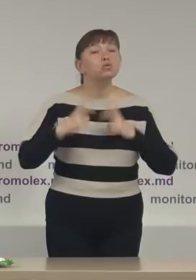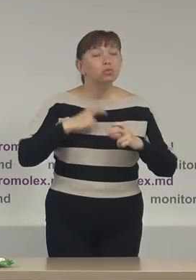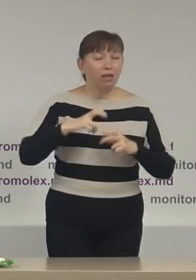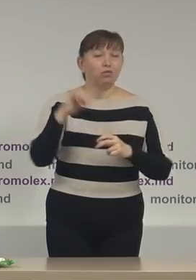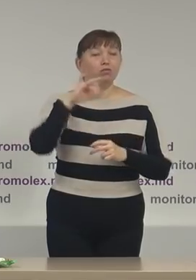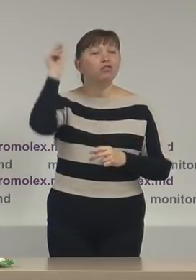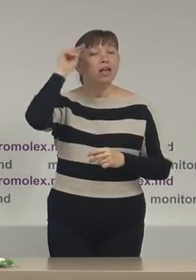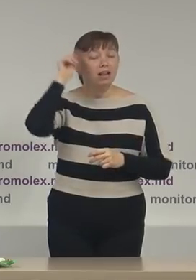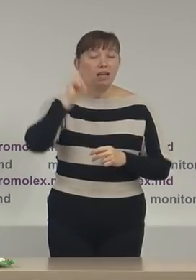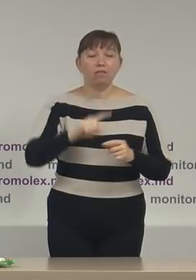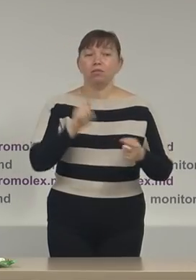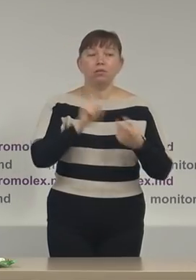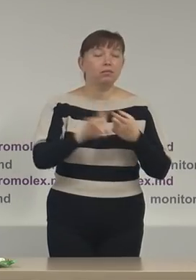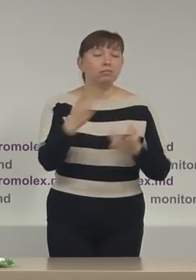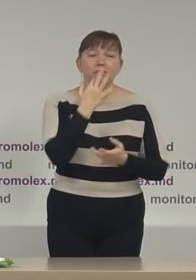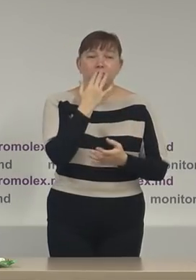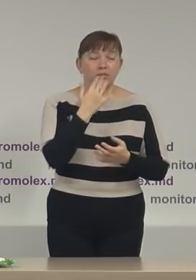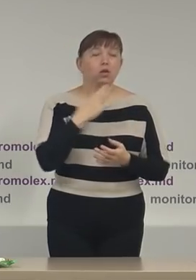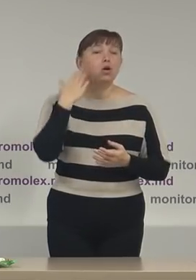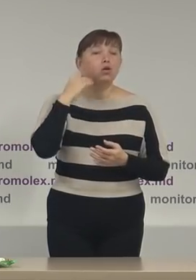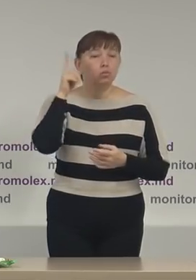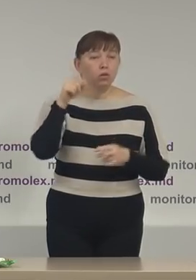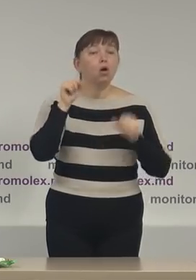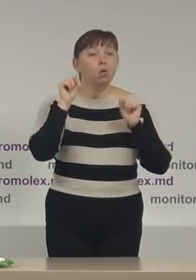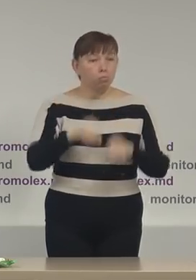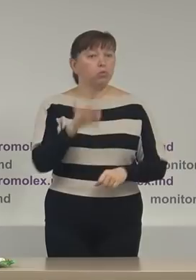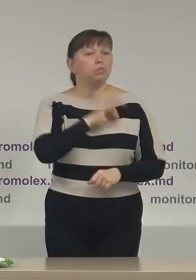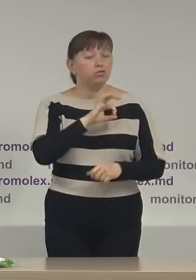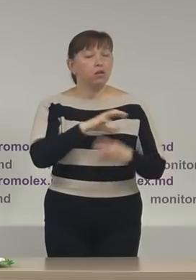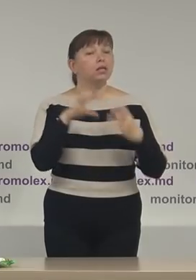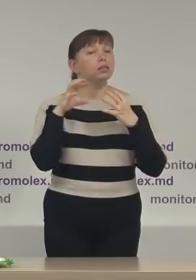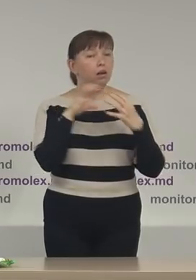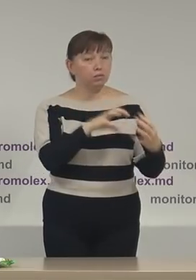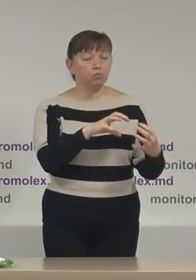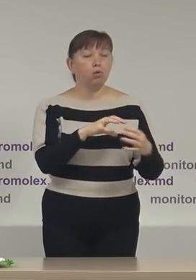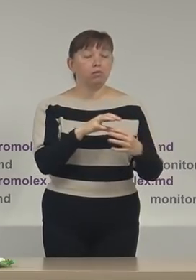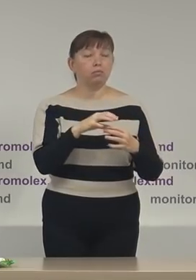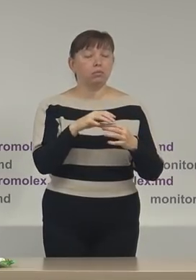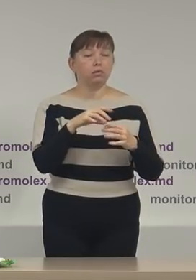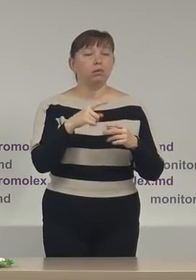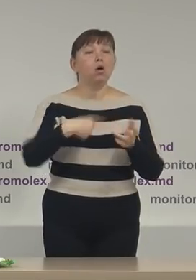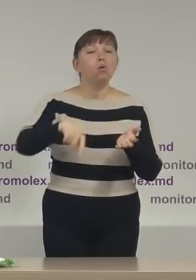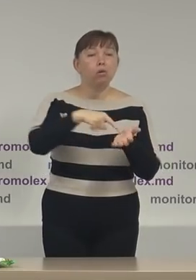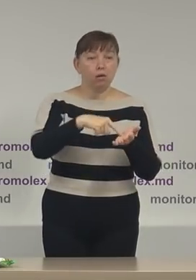elevelor indiferent de etnie, în România oricum beneficiază de transport public gratuit.